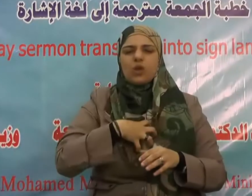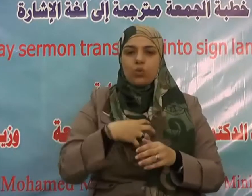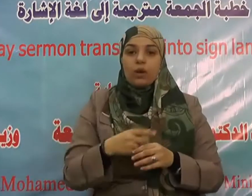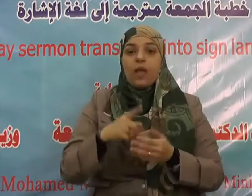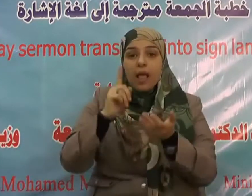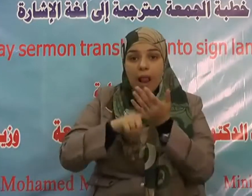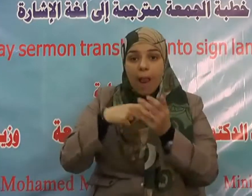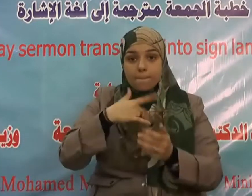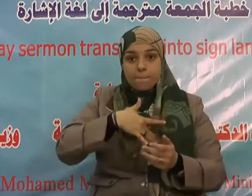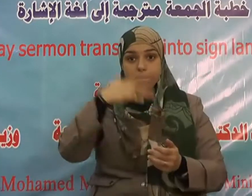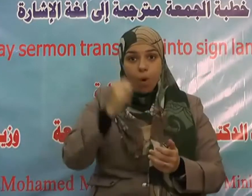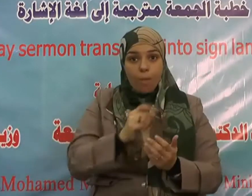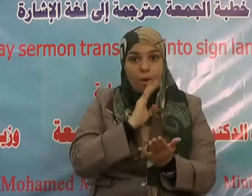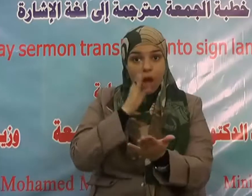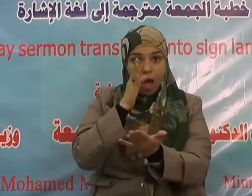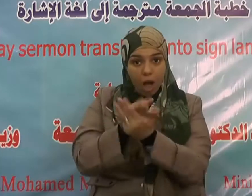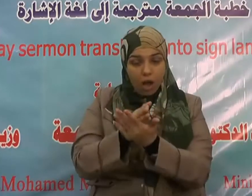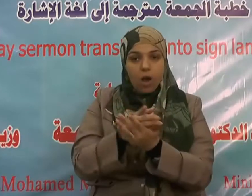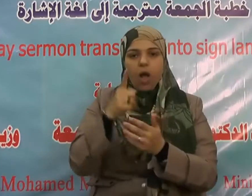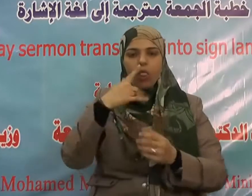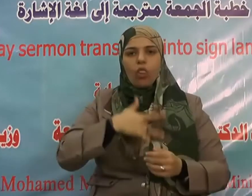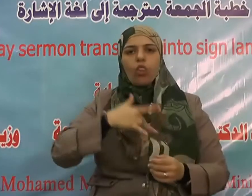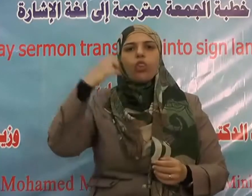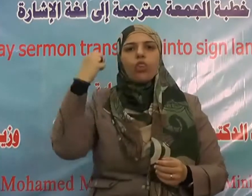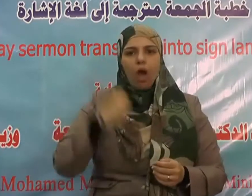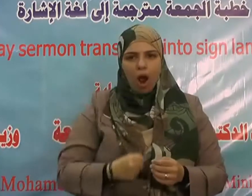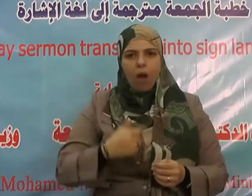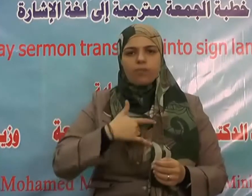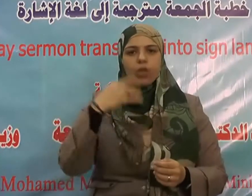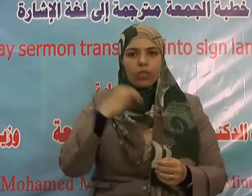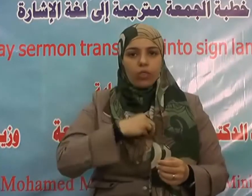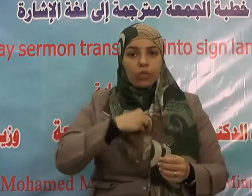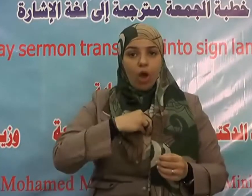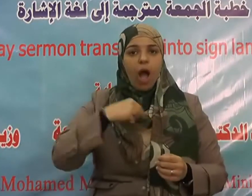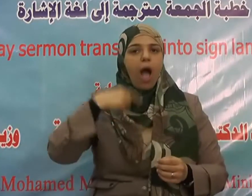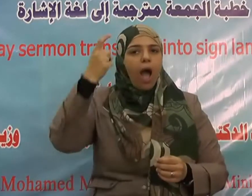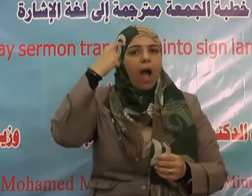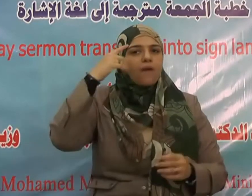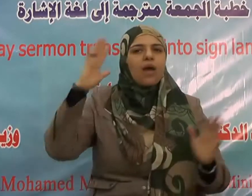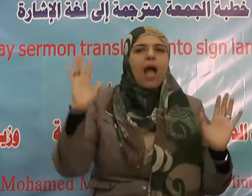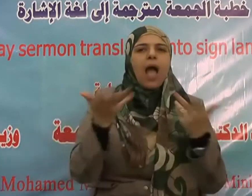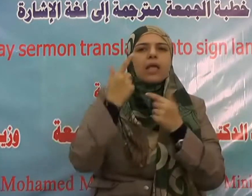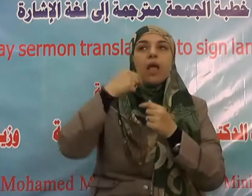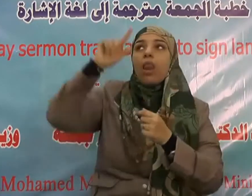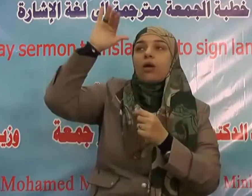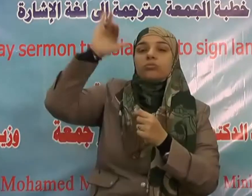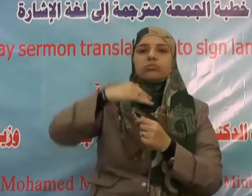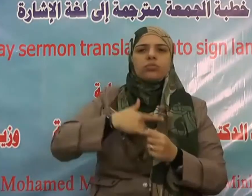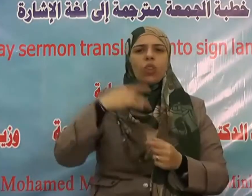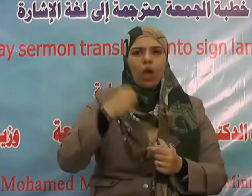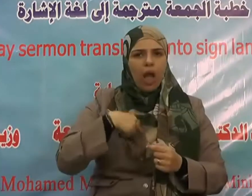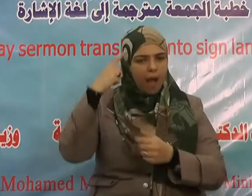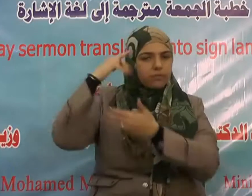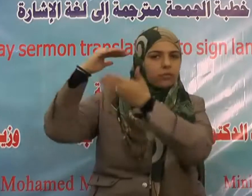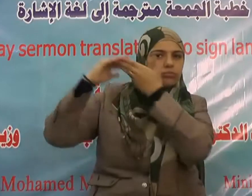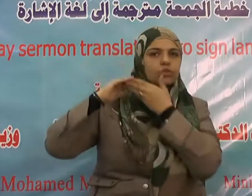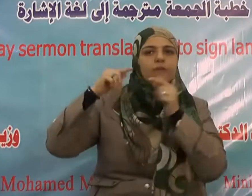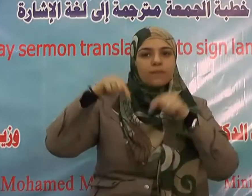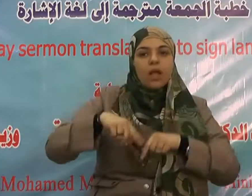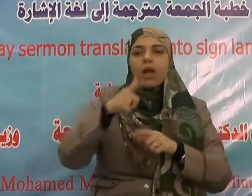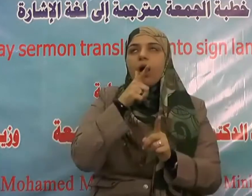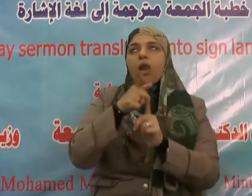التي يمشي بها ولئن سألني لأعطينه ولئن استعاذني لأعيدنه